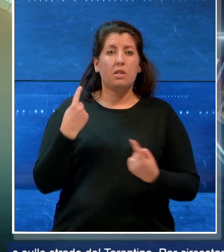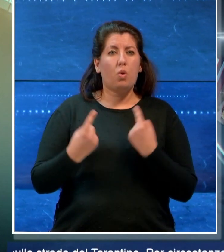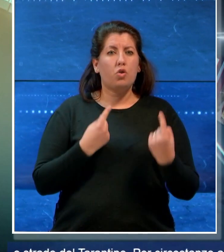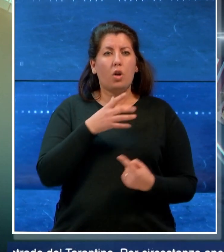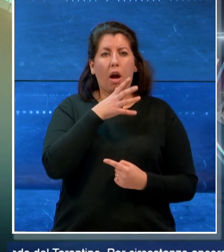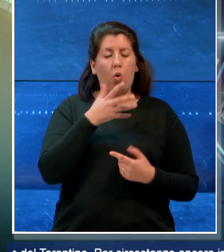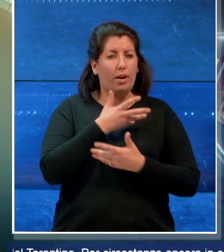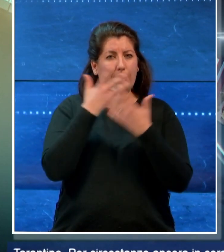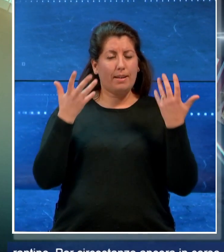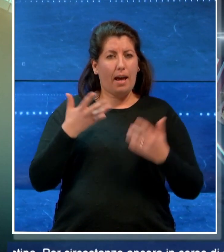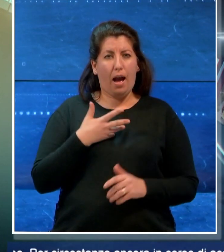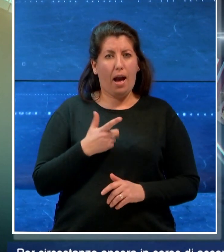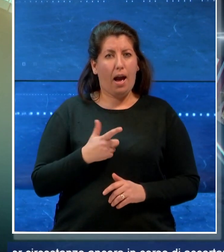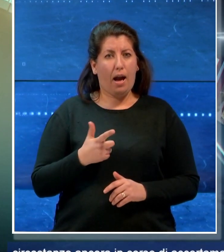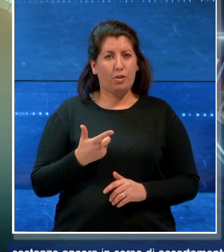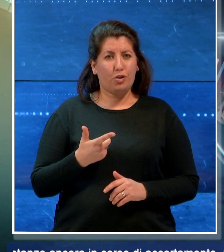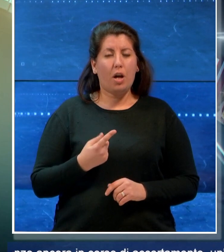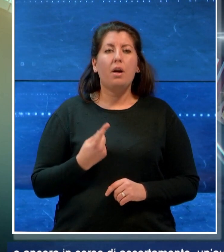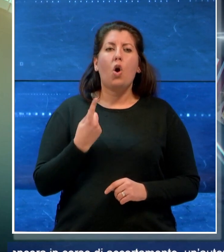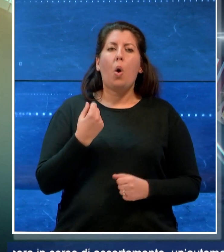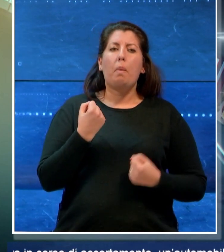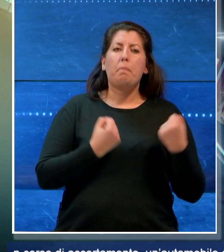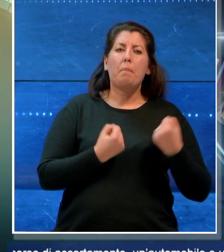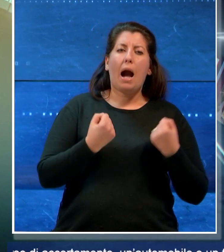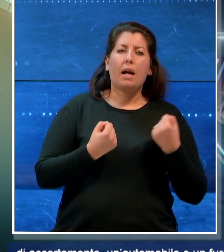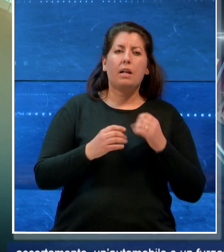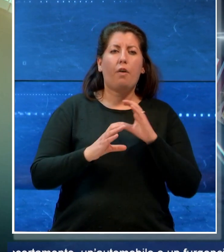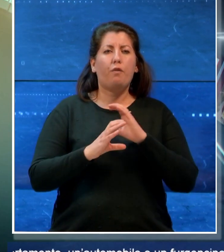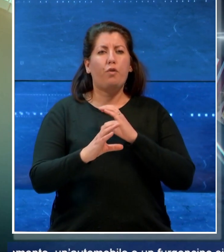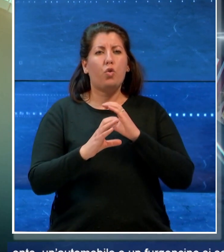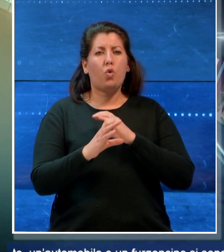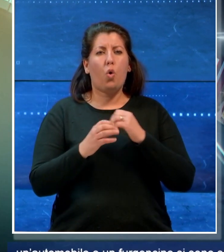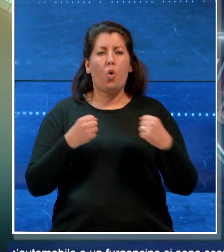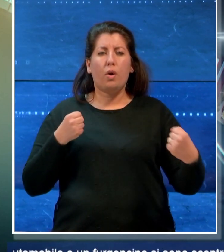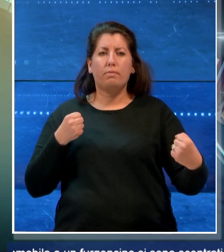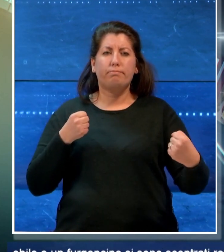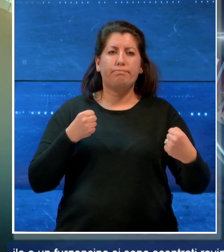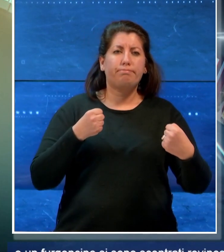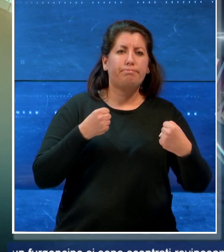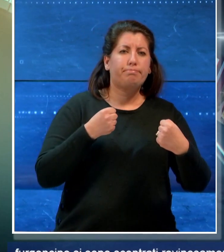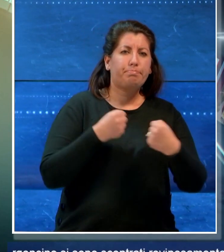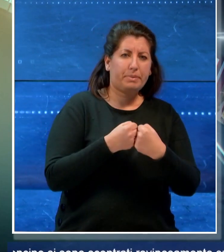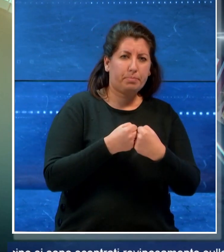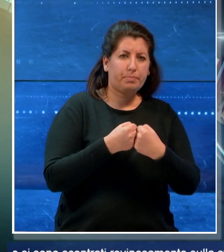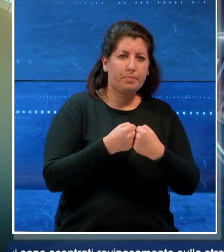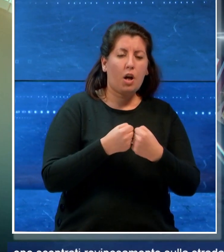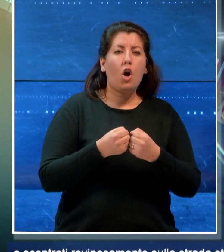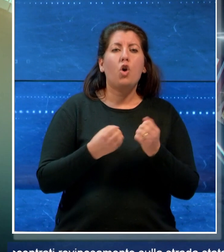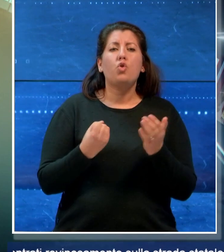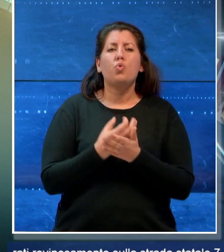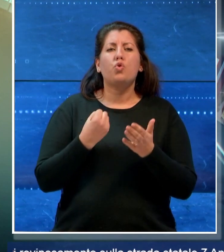accertamento un'automobile e un furgoncino si sono scontrati sulla